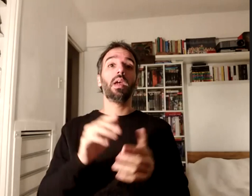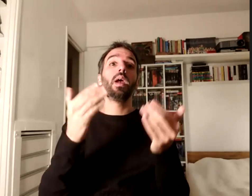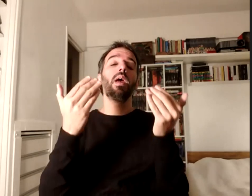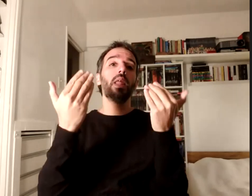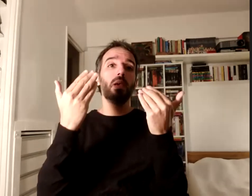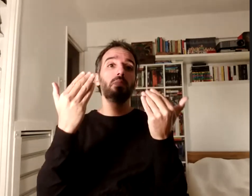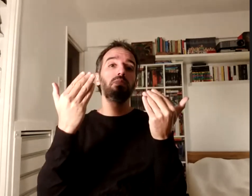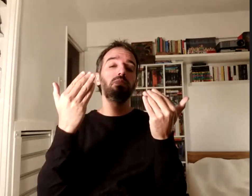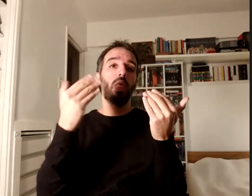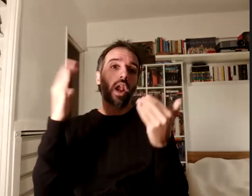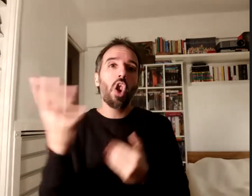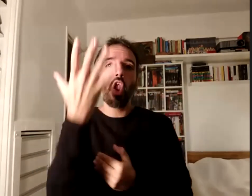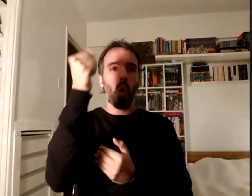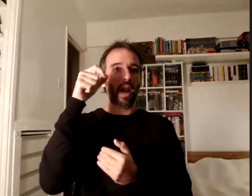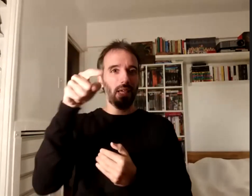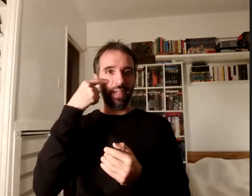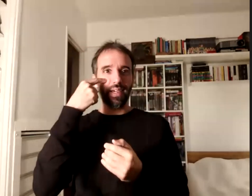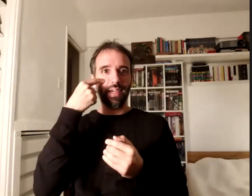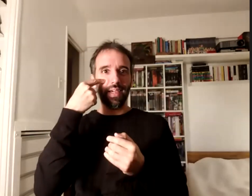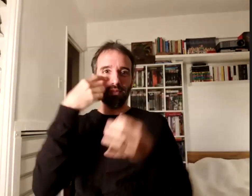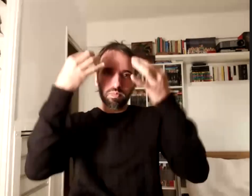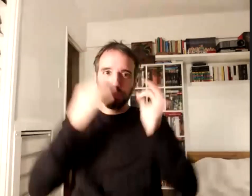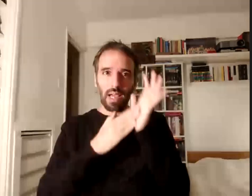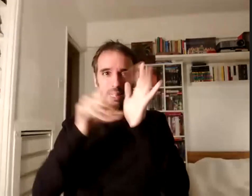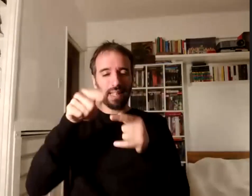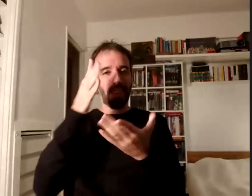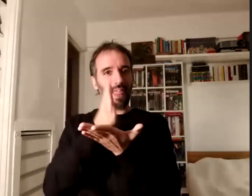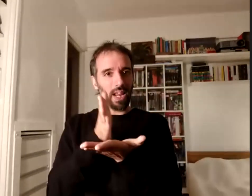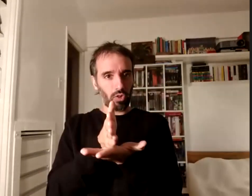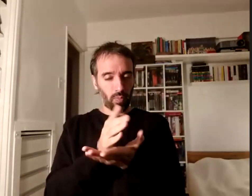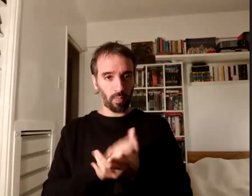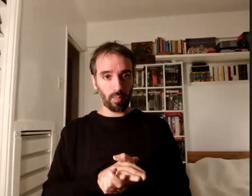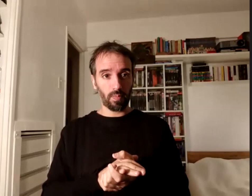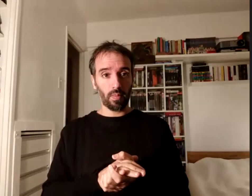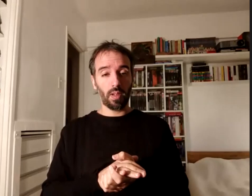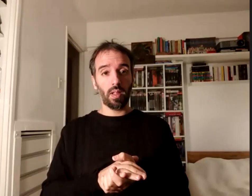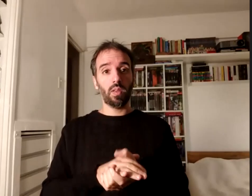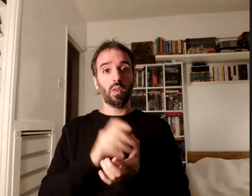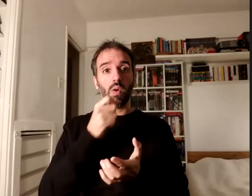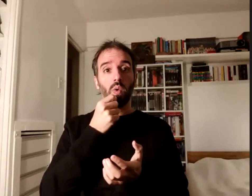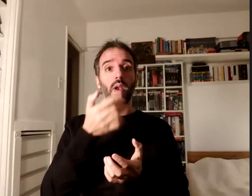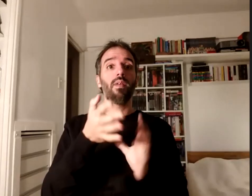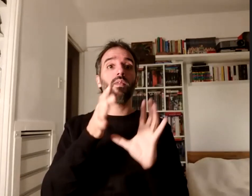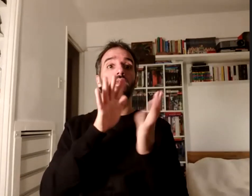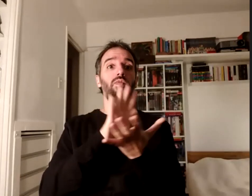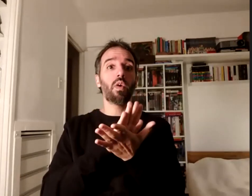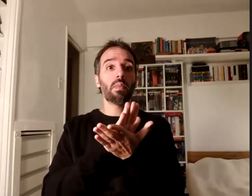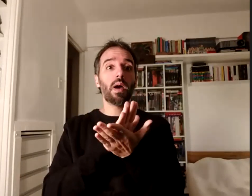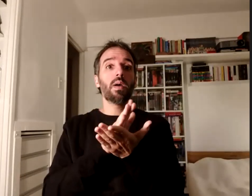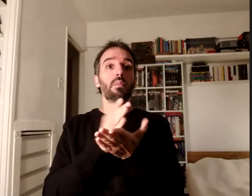lograr ese, garantizar ese derecho. Entonces, una producción sobre la discapacidad desde la perspectiva